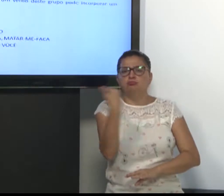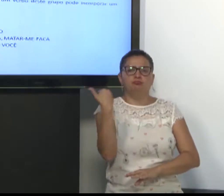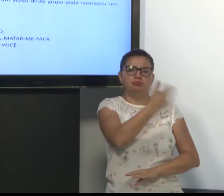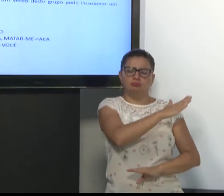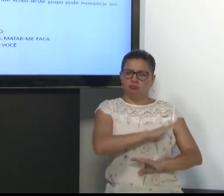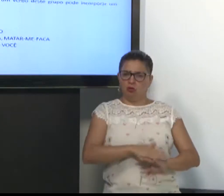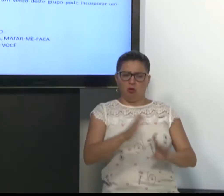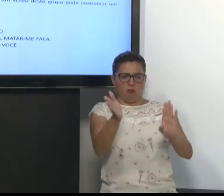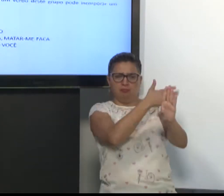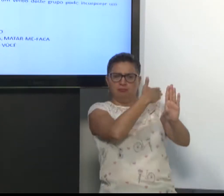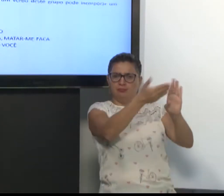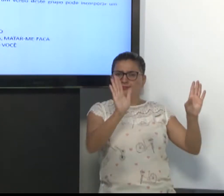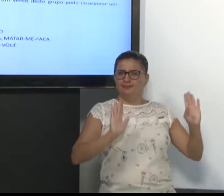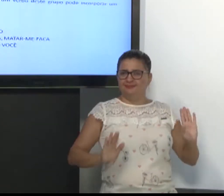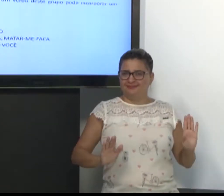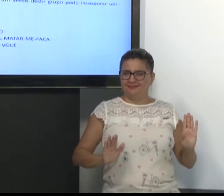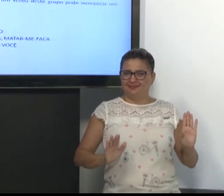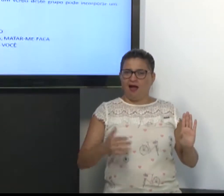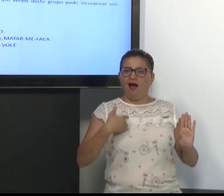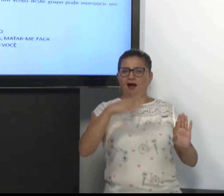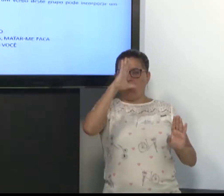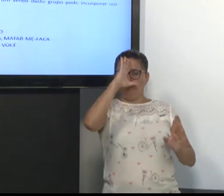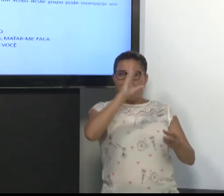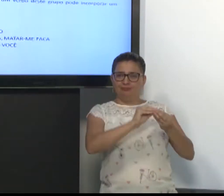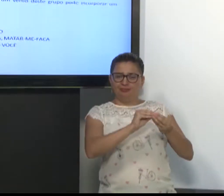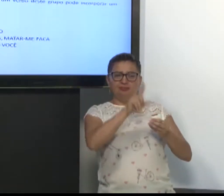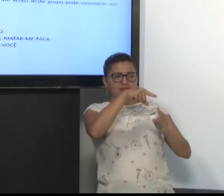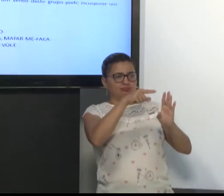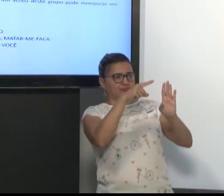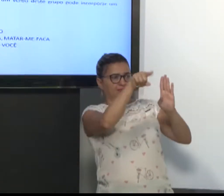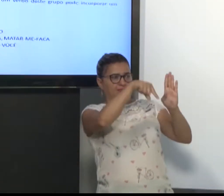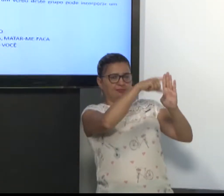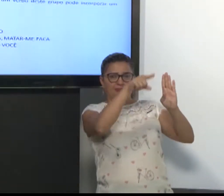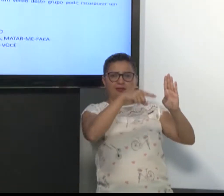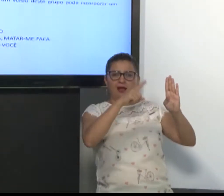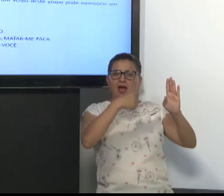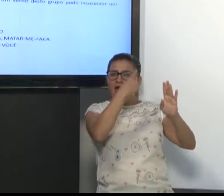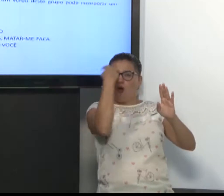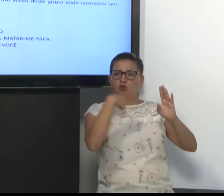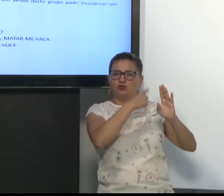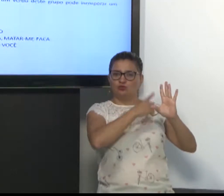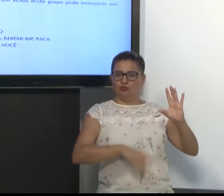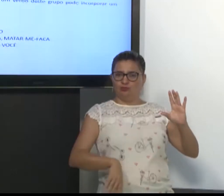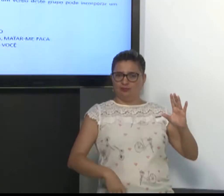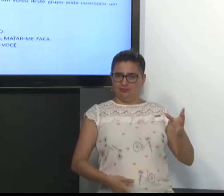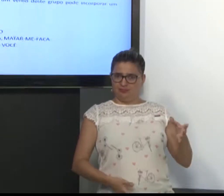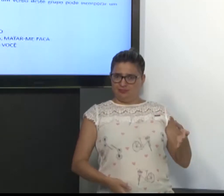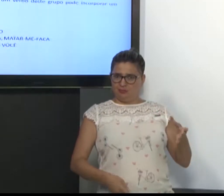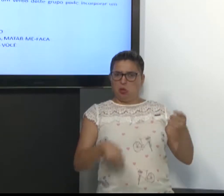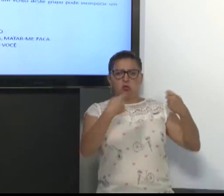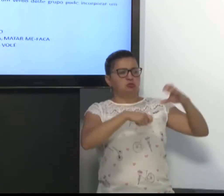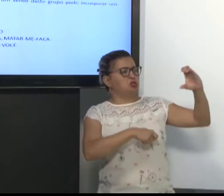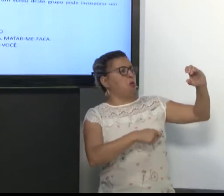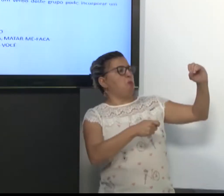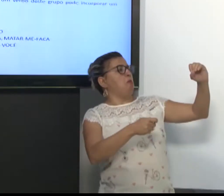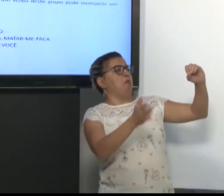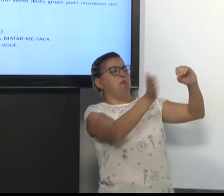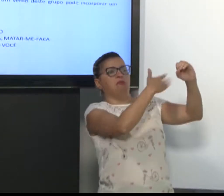em você. Ou usa também o classificador. Você conclui que aqui é o rosto da pessoa. Não precisa fazer em O. A